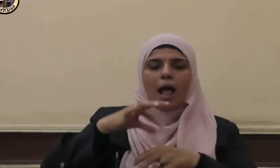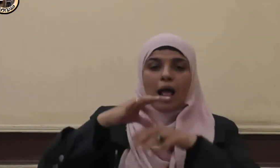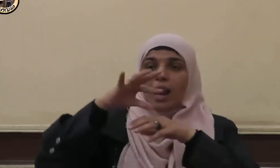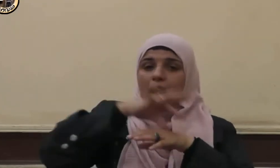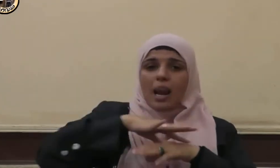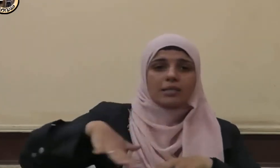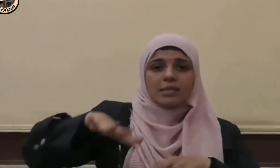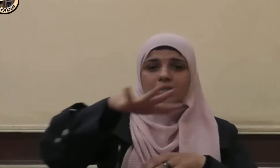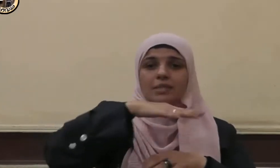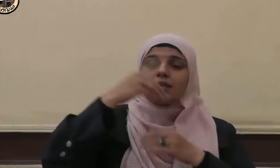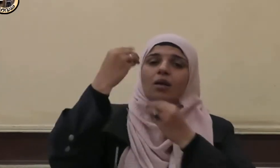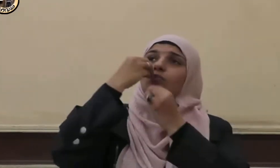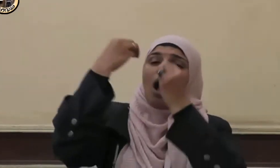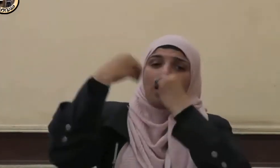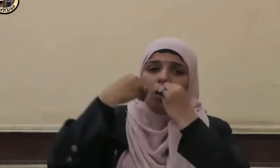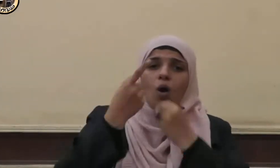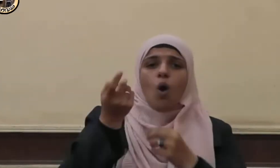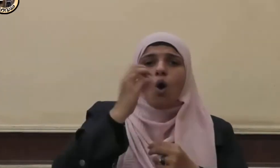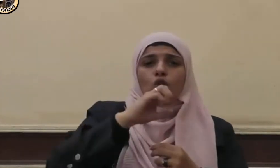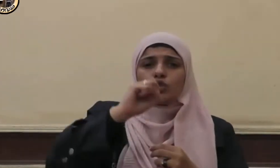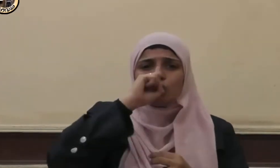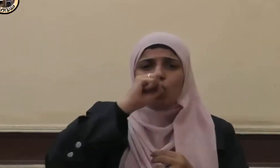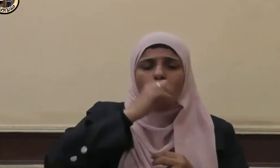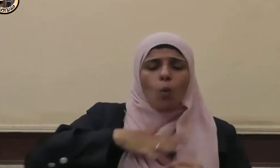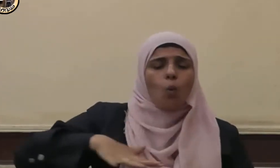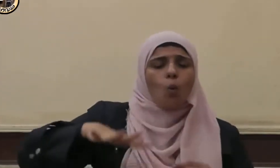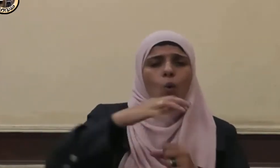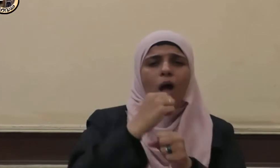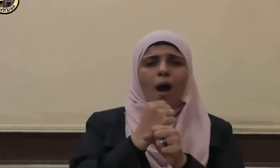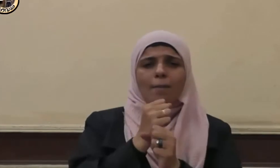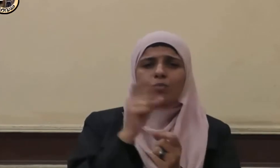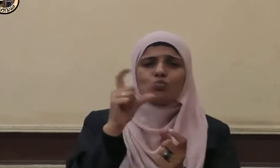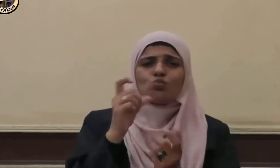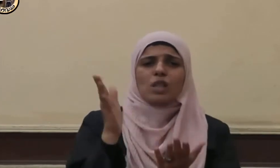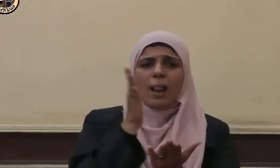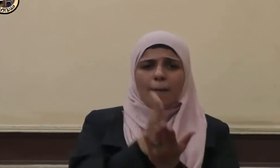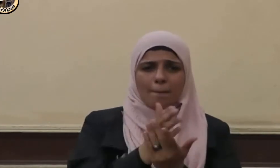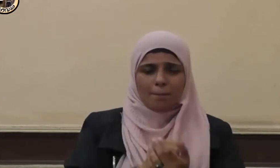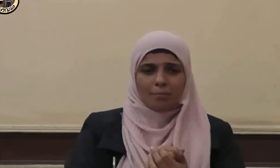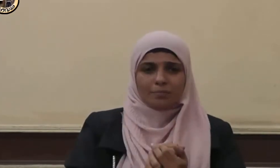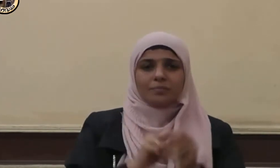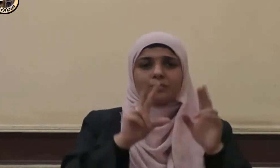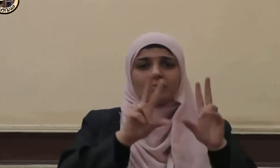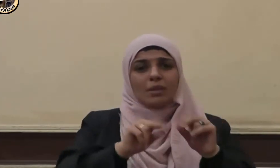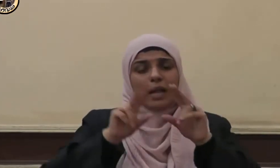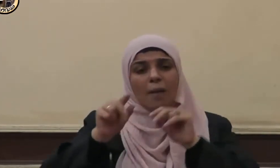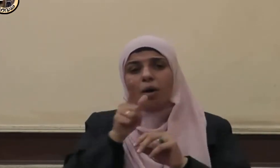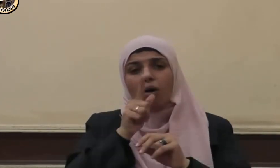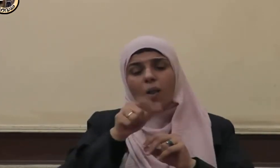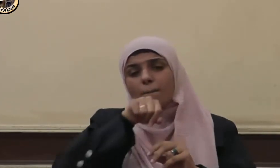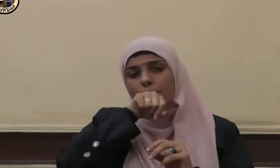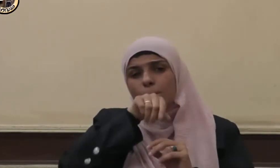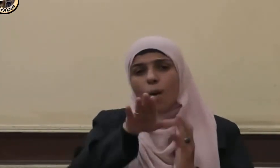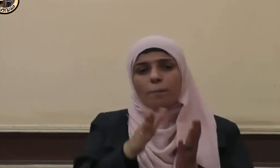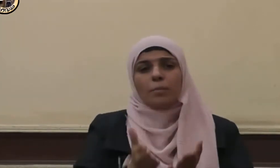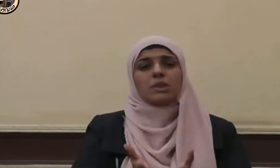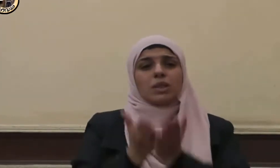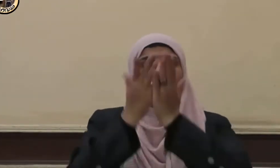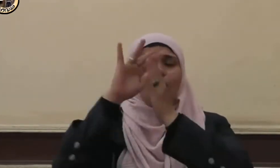وسقعنا وجعلنا مسلمين كما سنل النبي صلى الله عليه وسلم